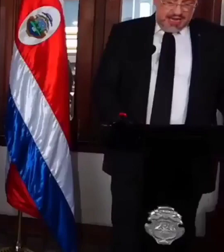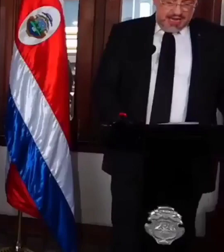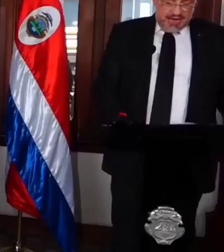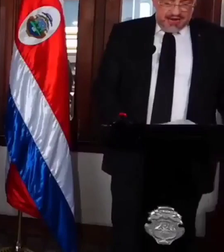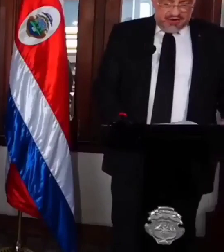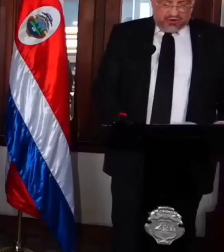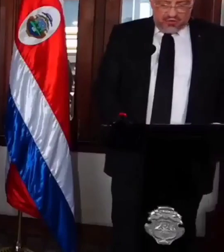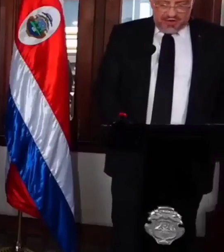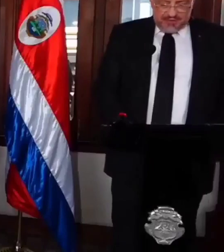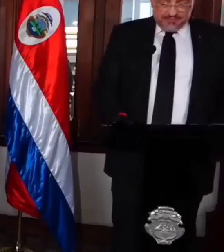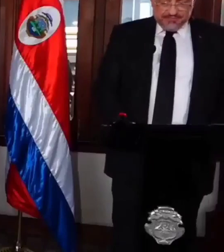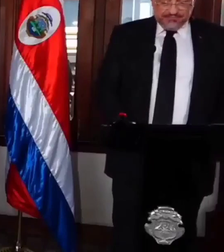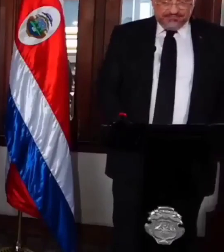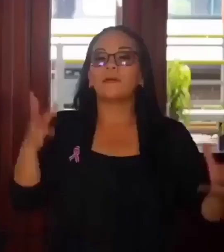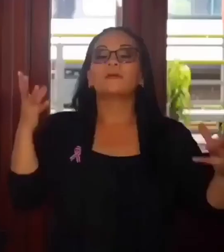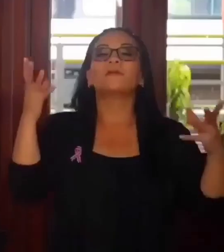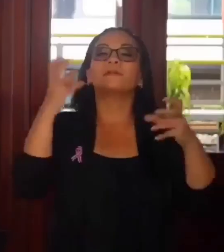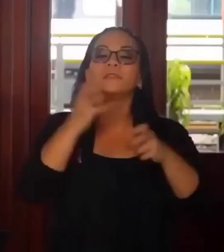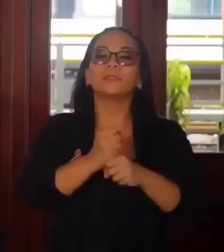En resumen,